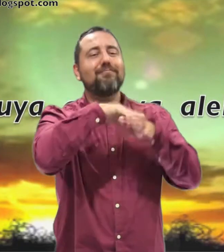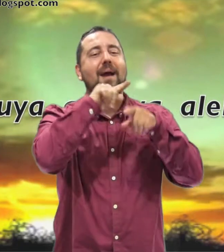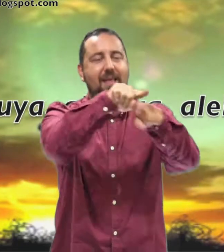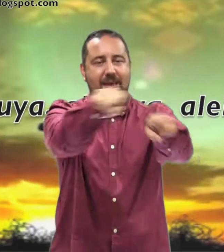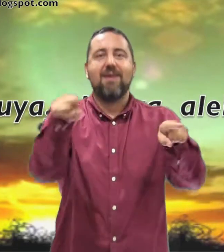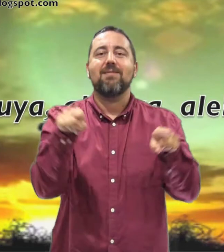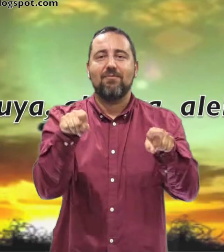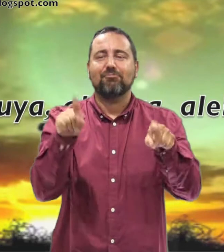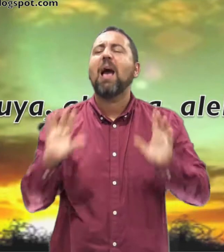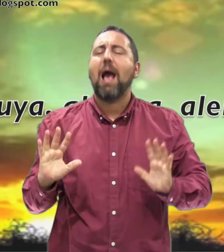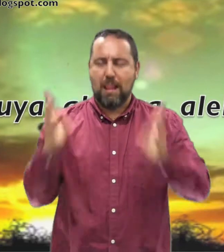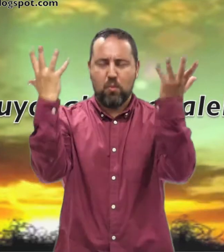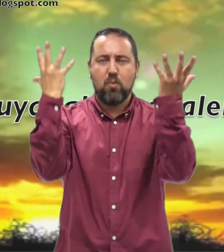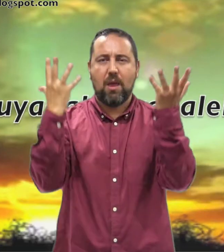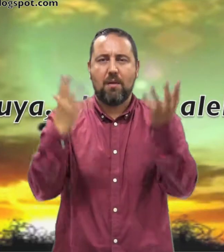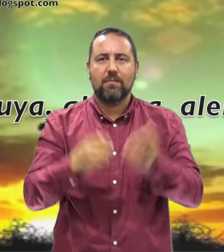cielos Aleluya